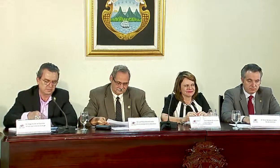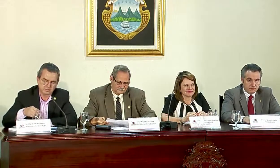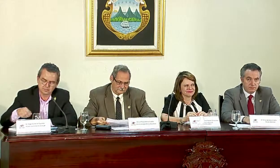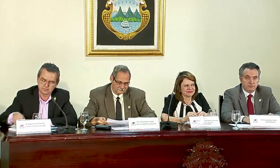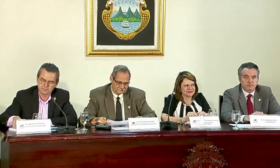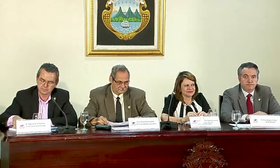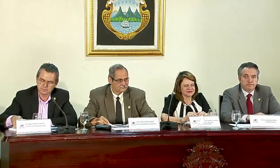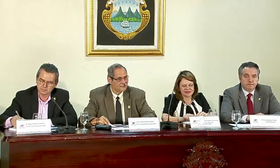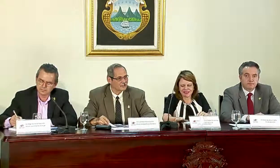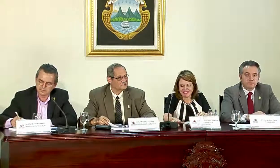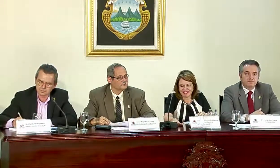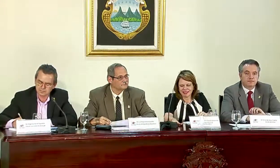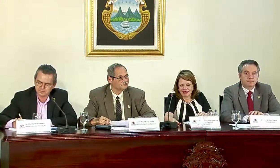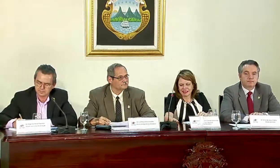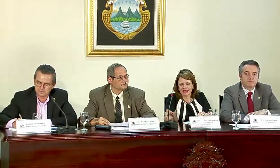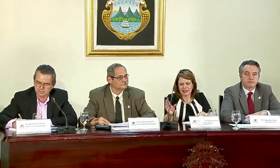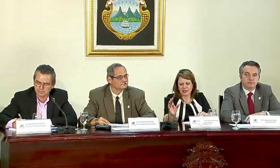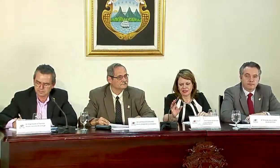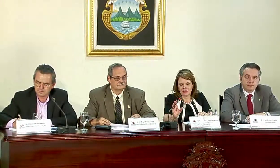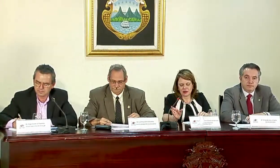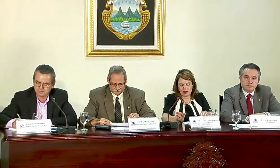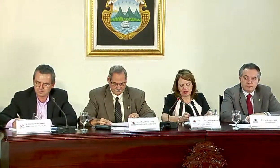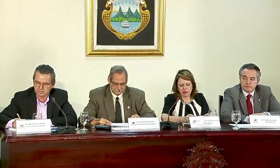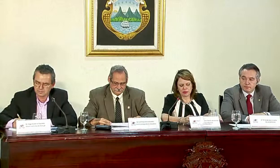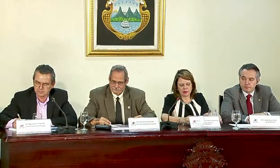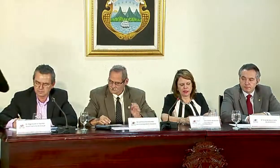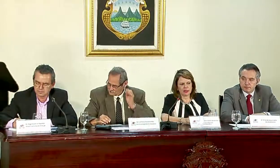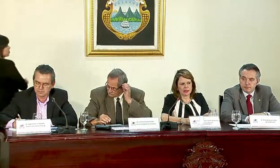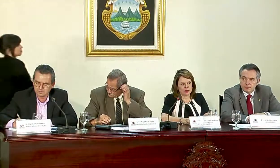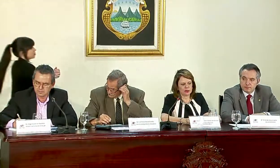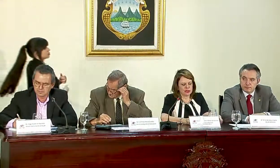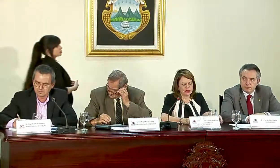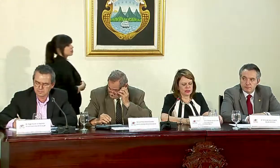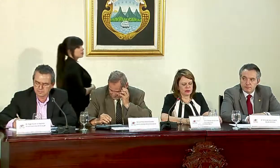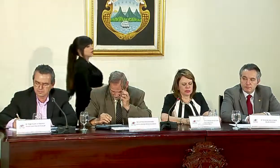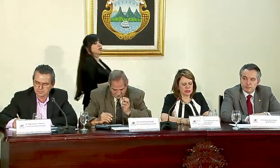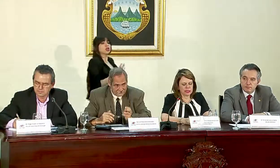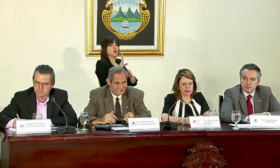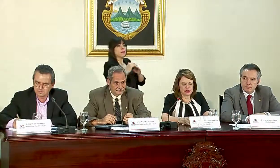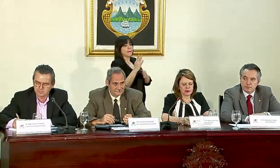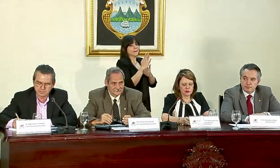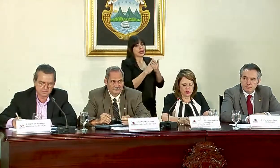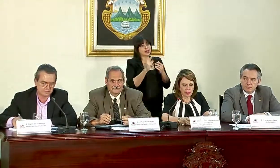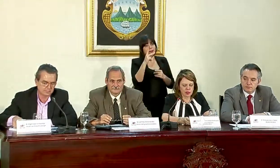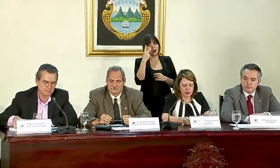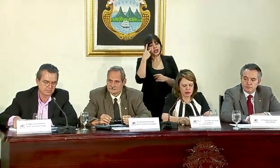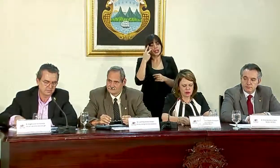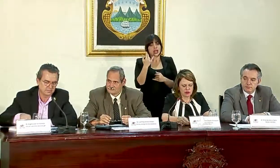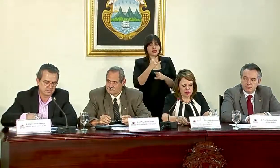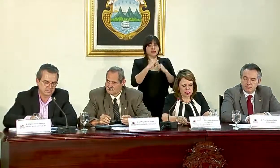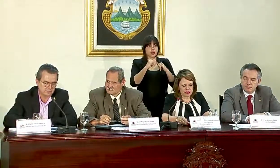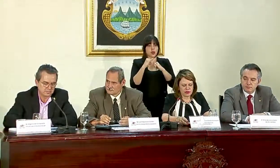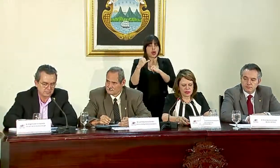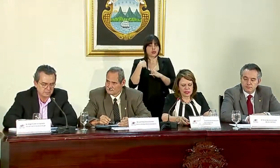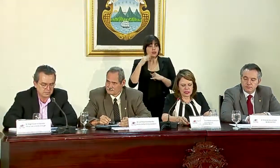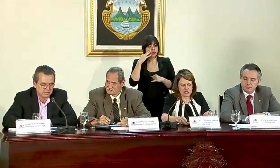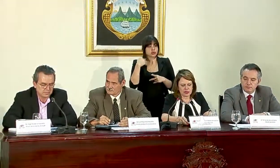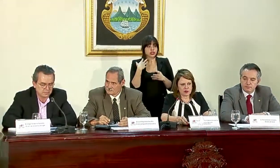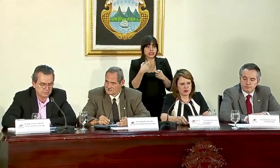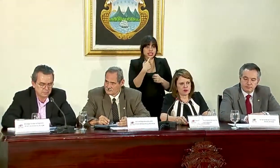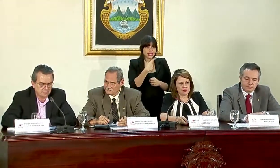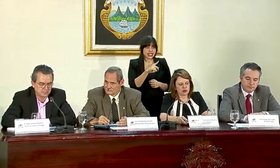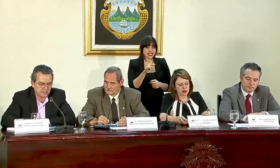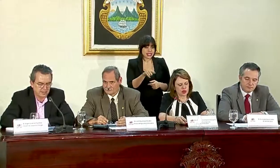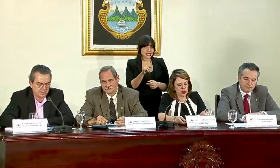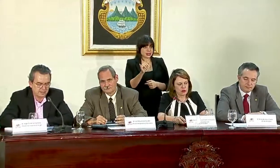tendríamos que interpretarlo? Es totalmente parte de las políticas de igualdad de género. Yo quisiera decirles